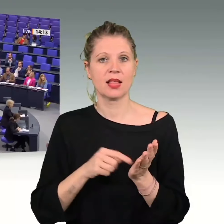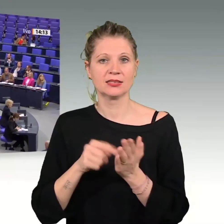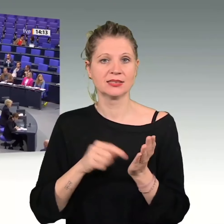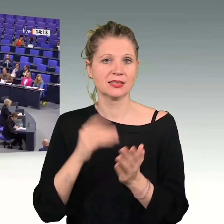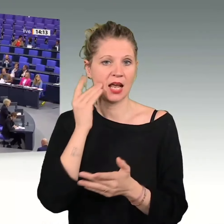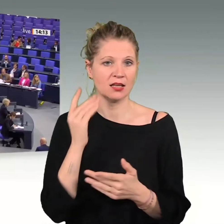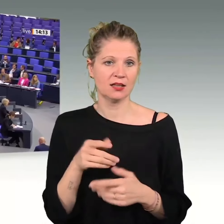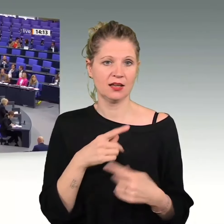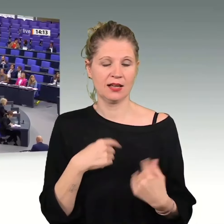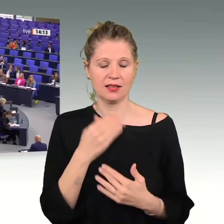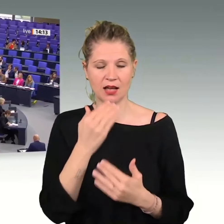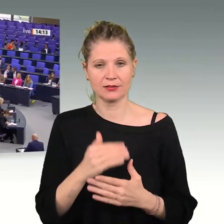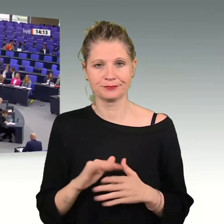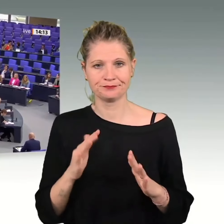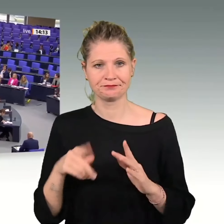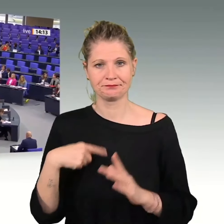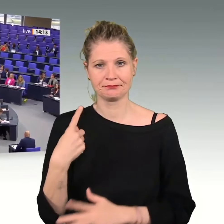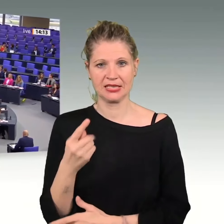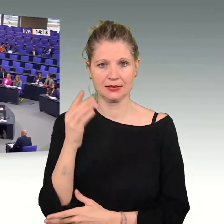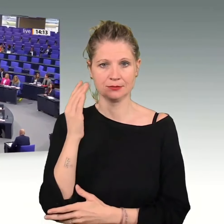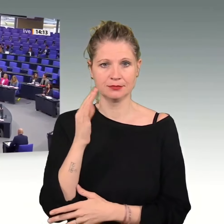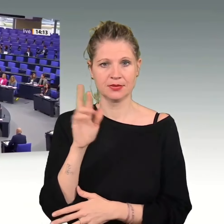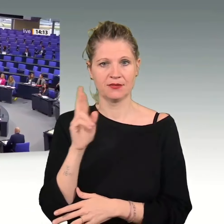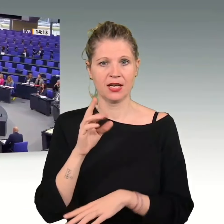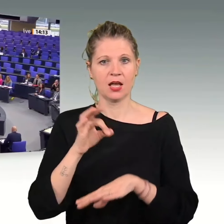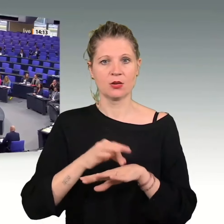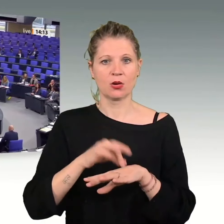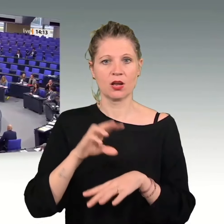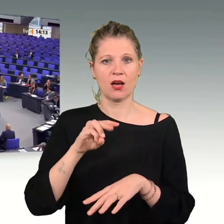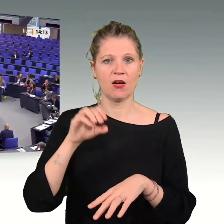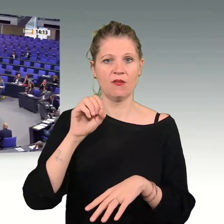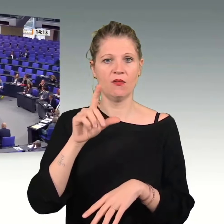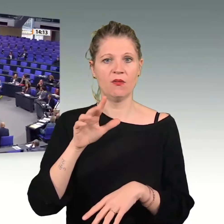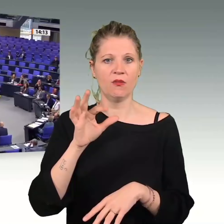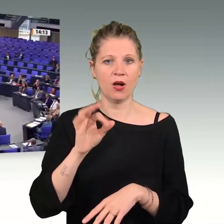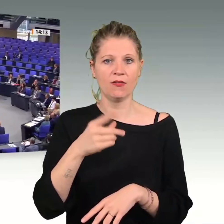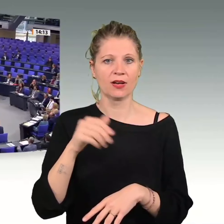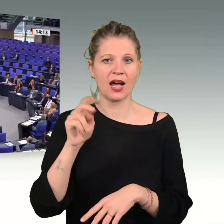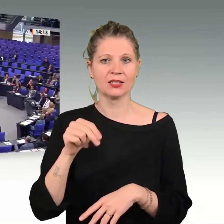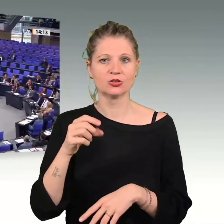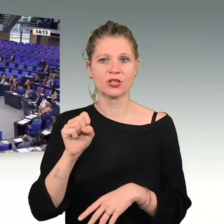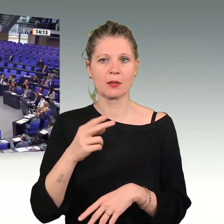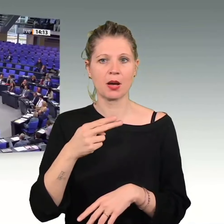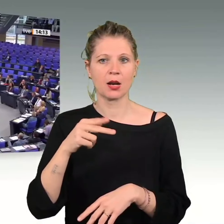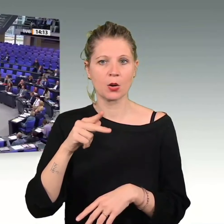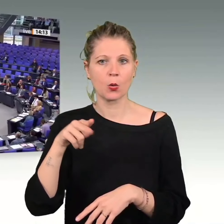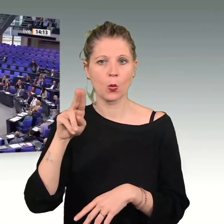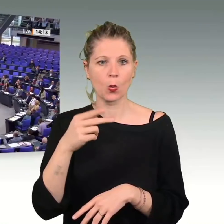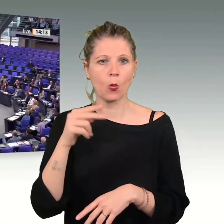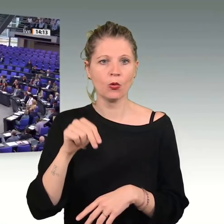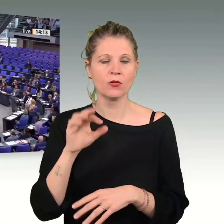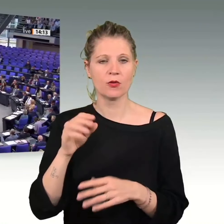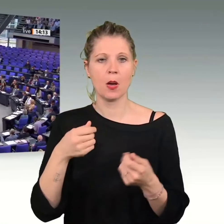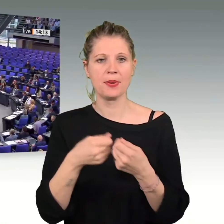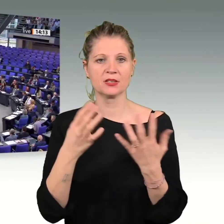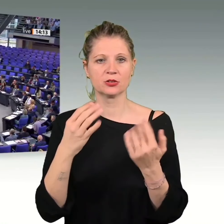Sehr geehrte Frau Präsidentin! Liebe Abgeordnete! Die Klimakrise ist da. Die Digitalisierung nimmt zu.